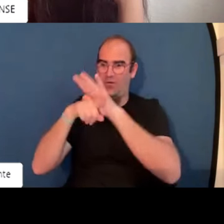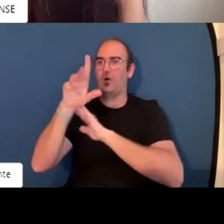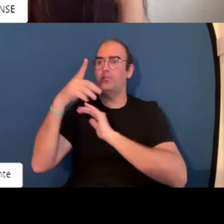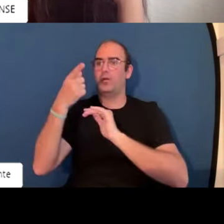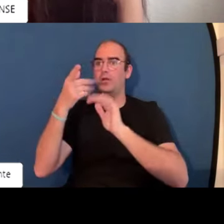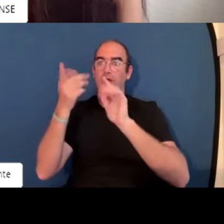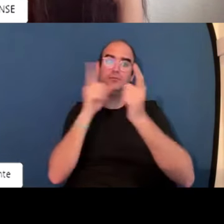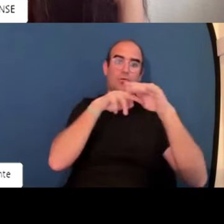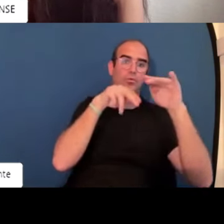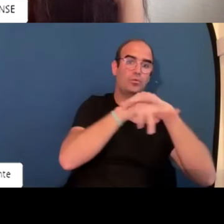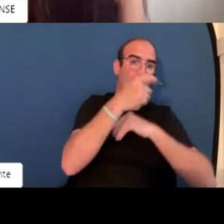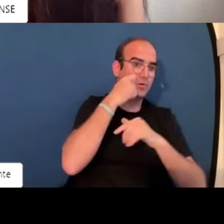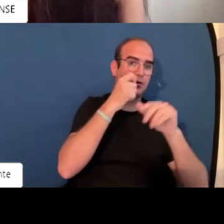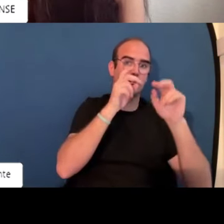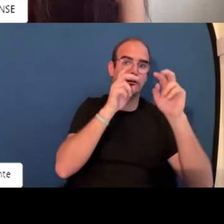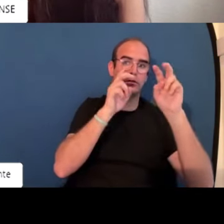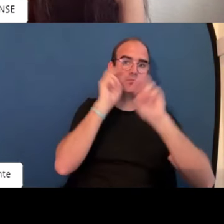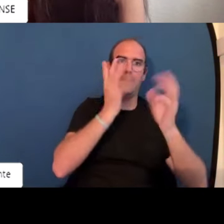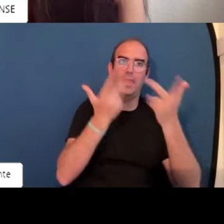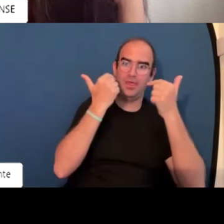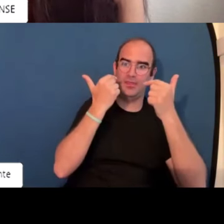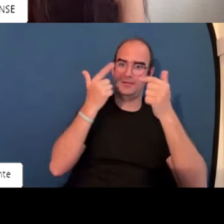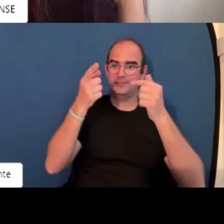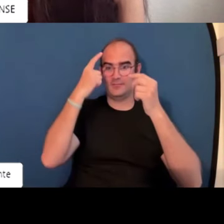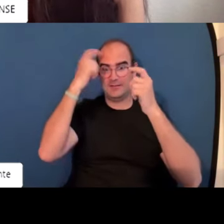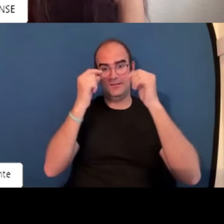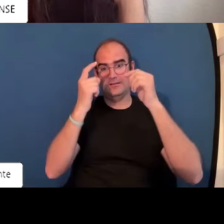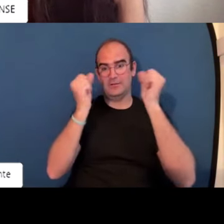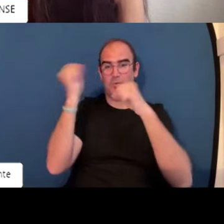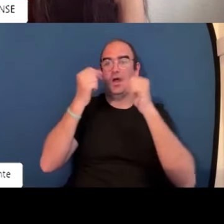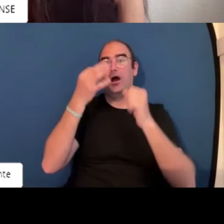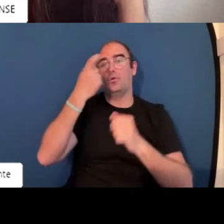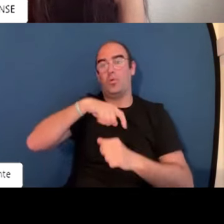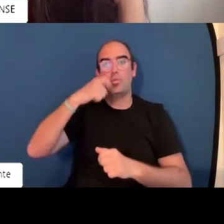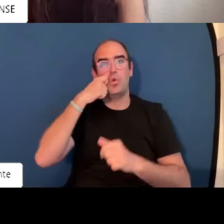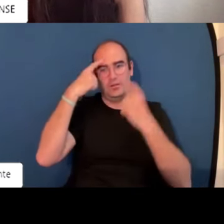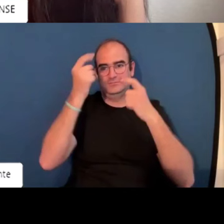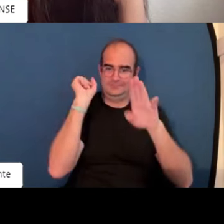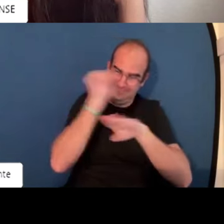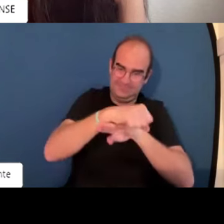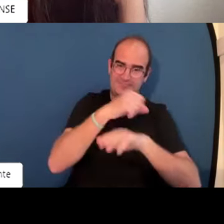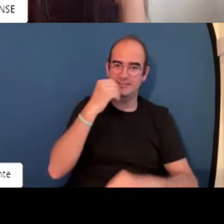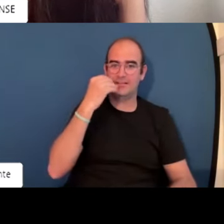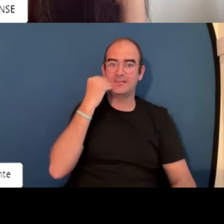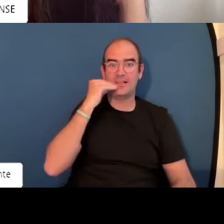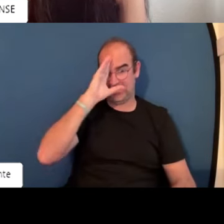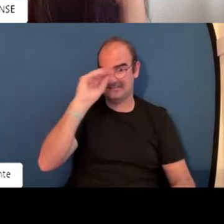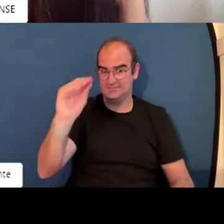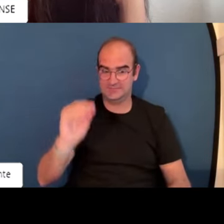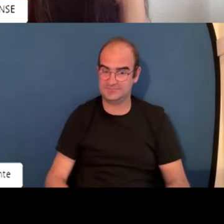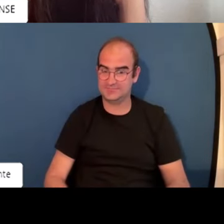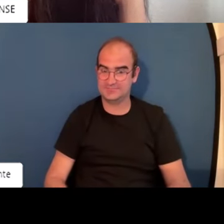lo negativo la IA nos ayuda en nuestra formación pero es verdad que en recursos humanos nos pueden